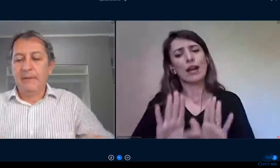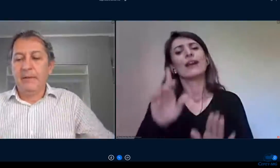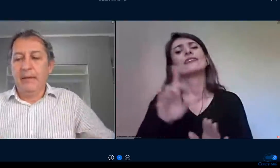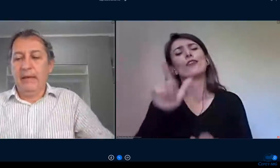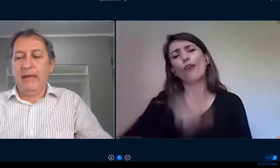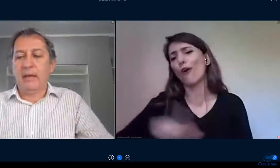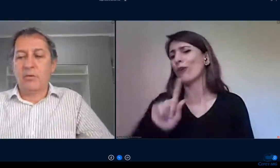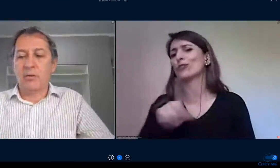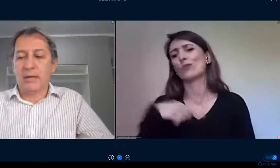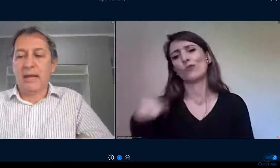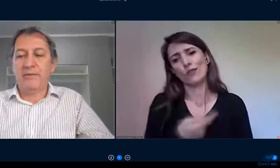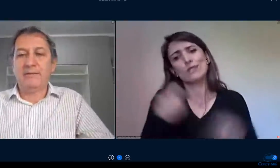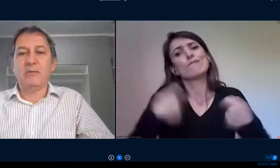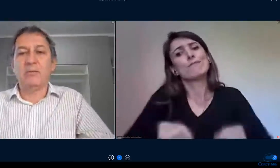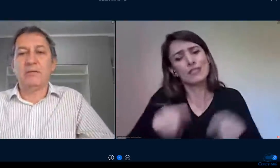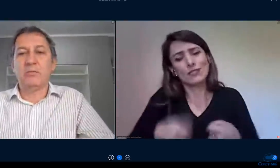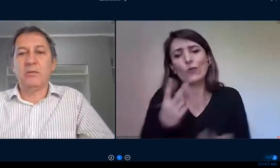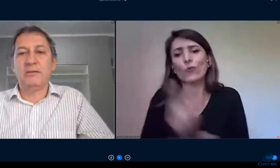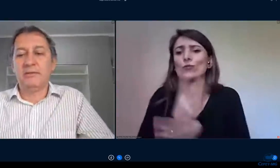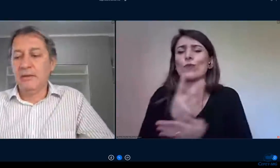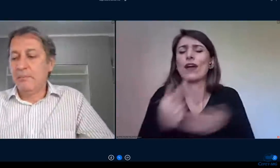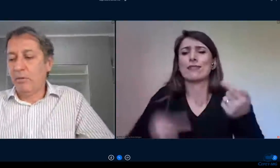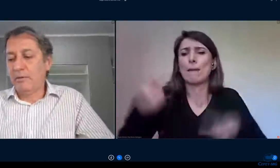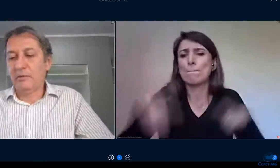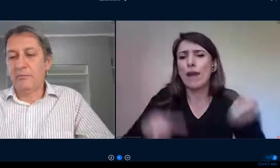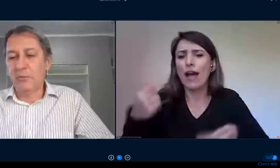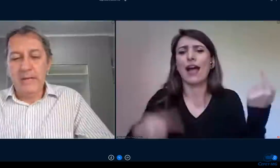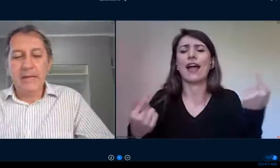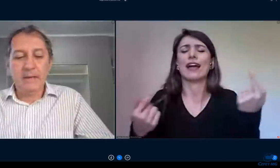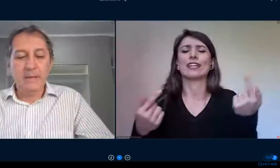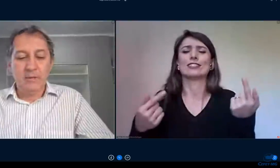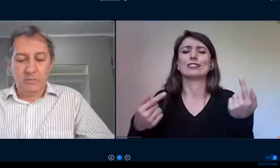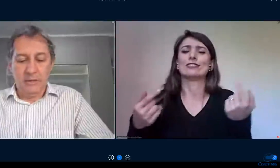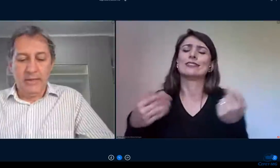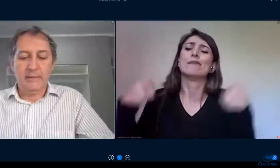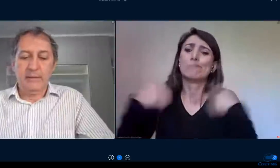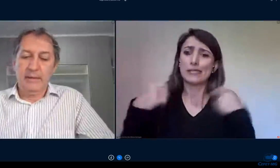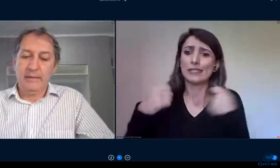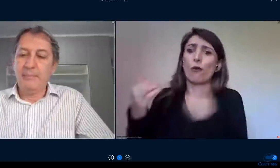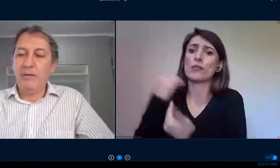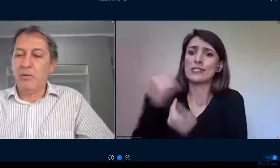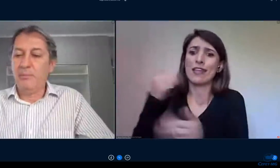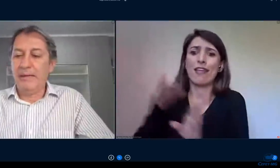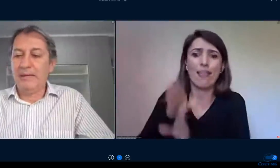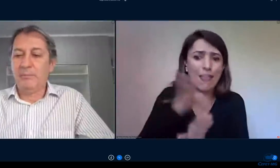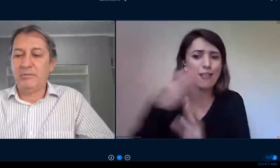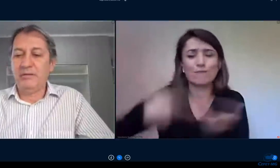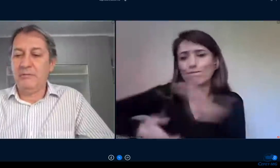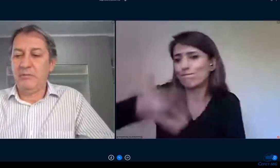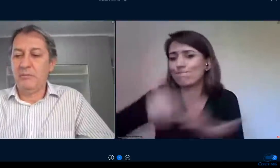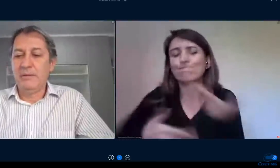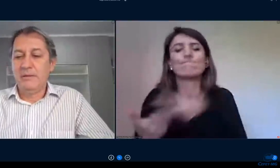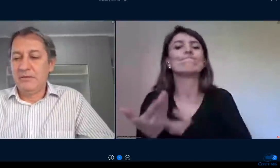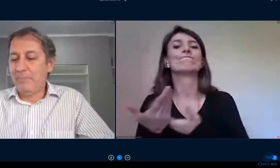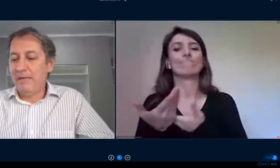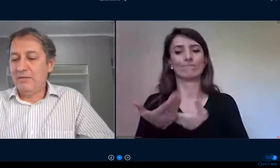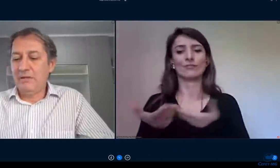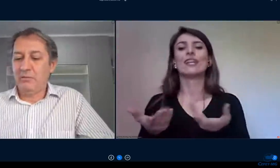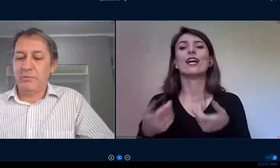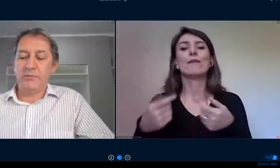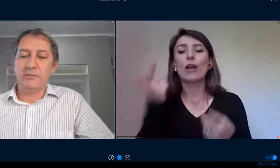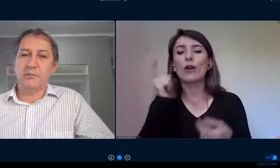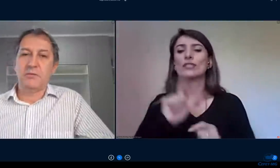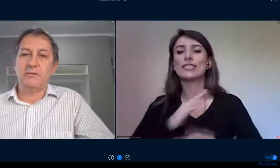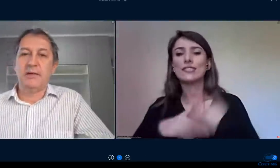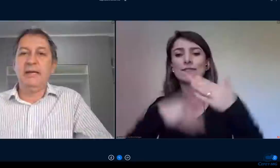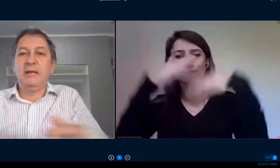colocar fazer com que as coisas possam fluir da melhor maneira possível já bem